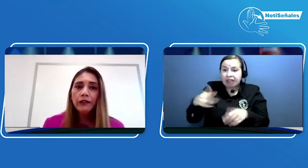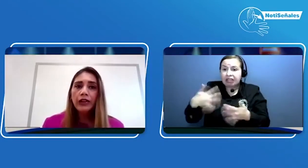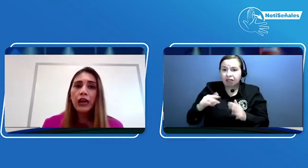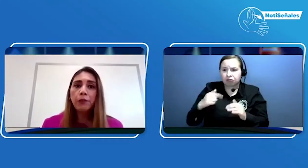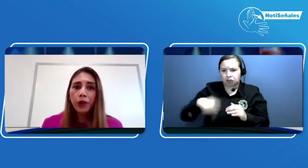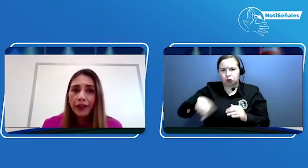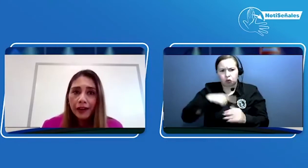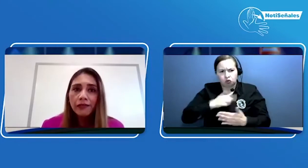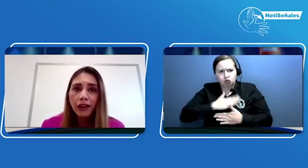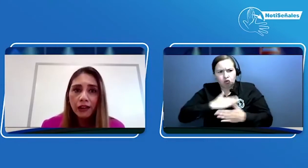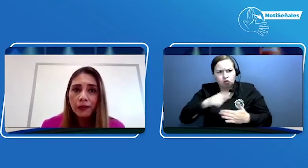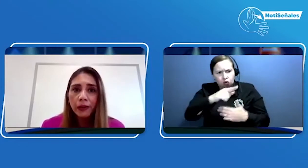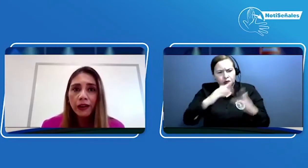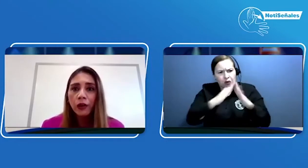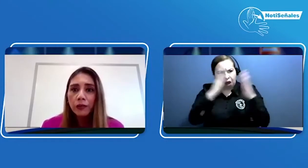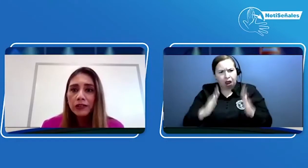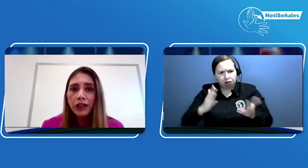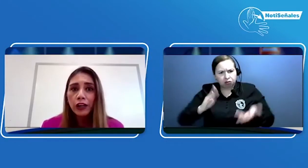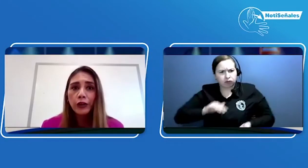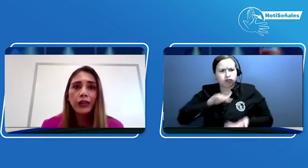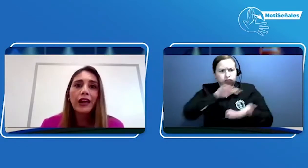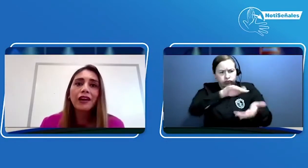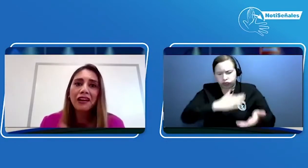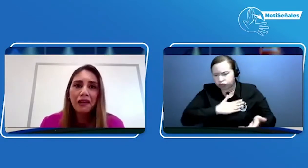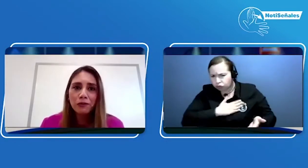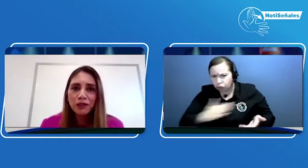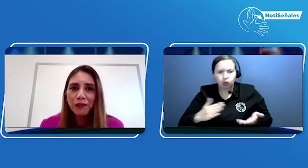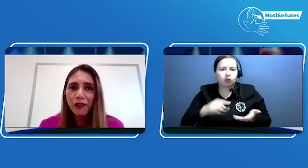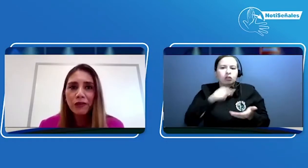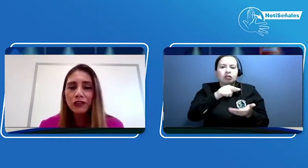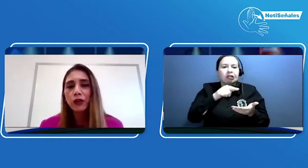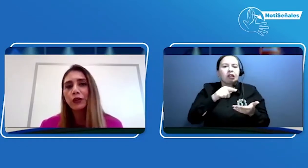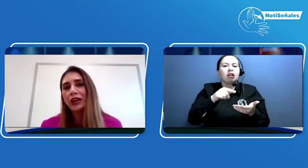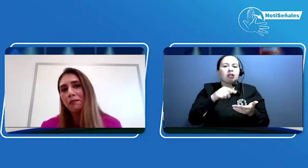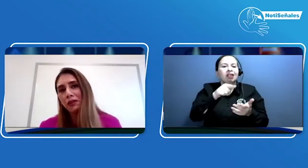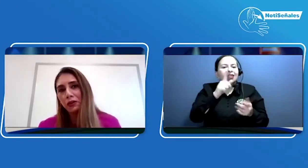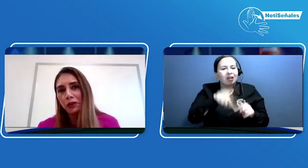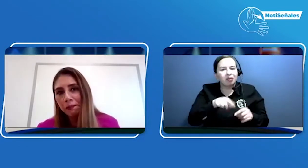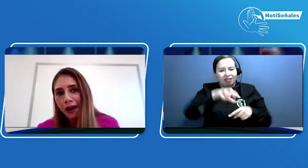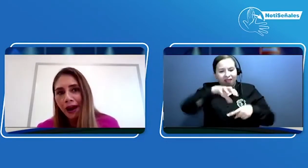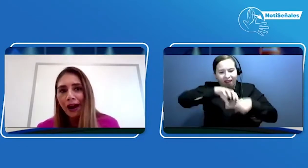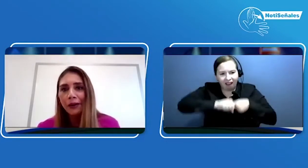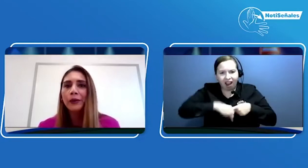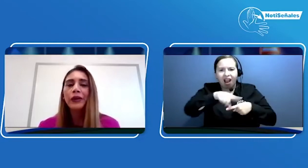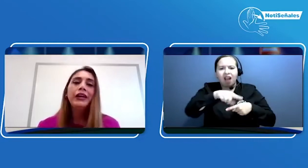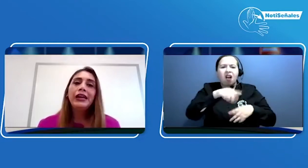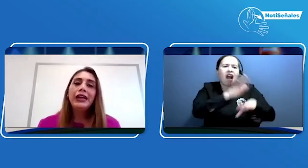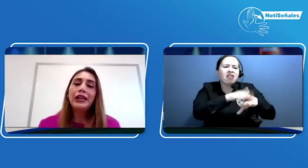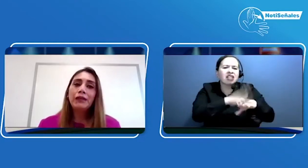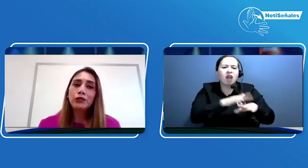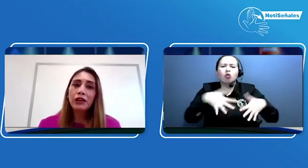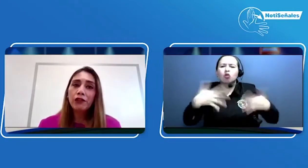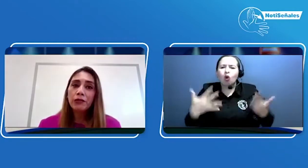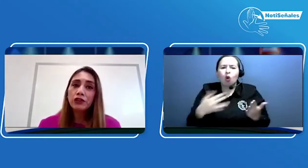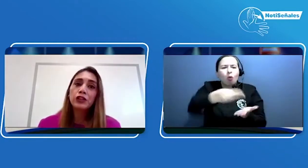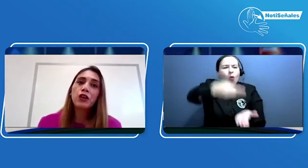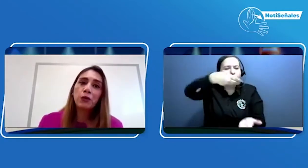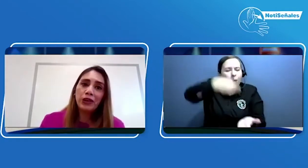Él puede agendar la entrega a domicilio y ahí le damos la información del pleno de pago. Le damos la información de cómo le